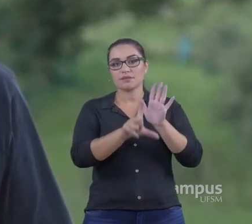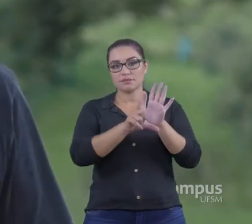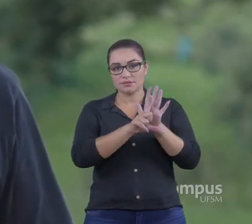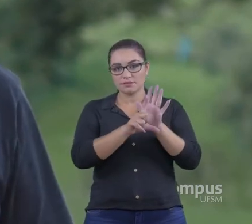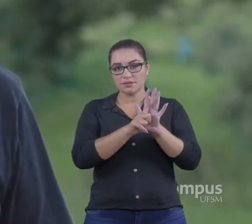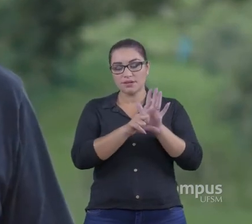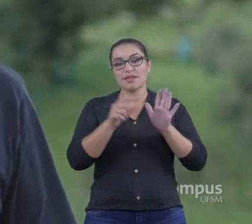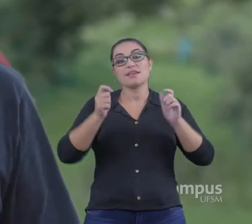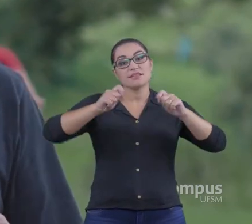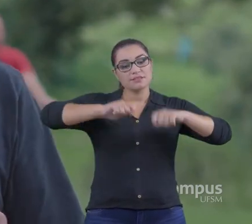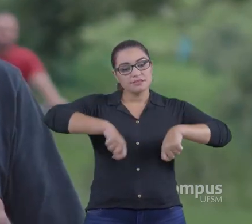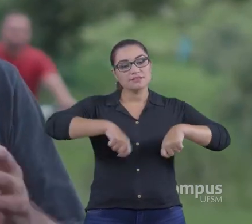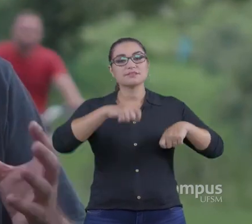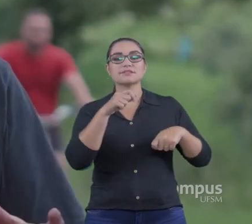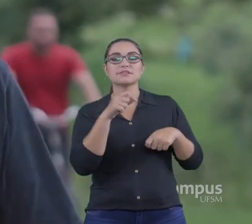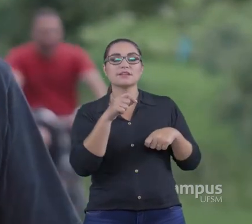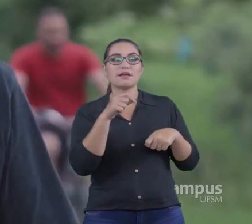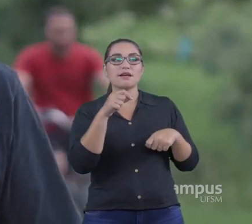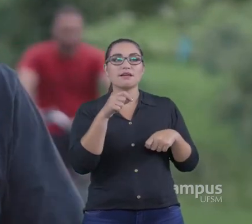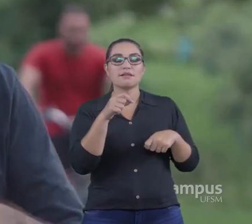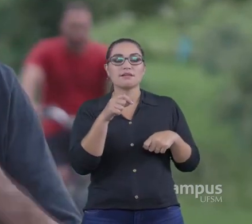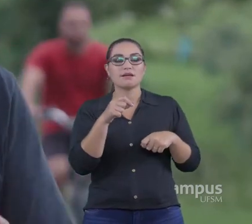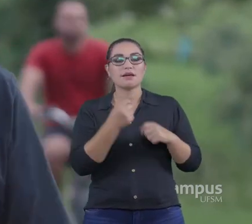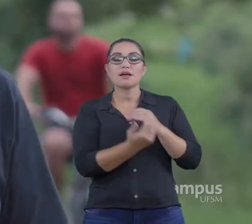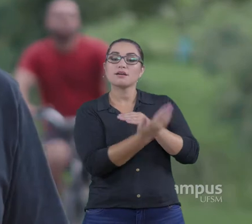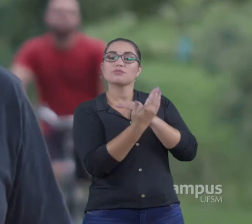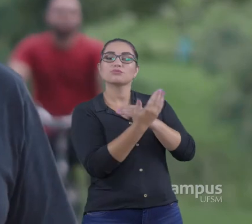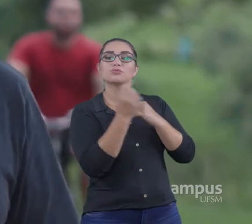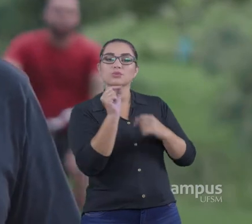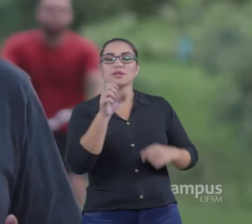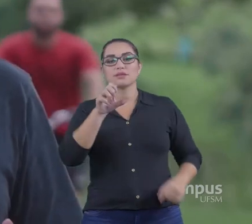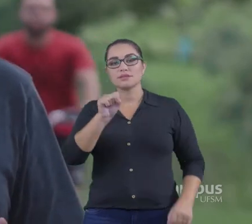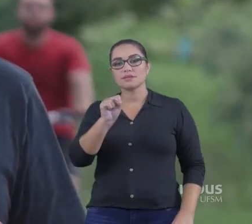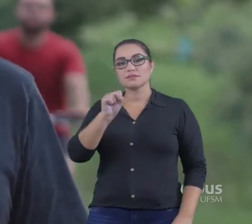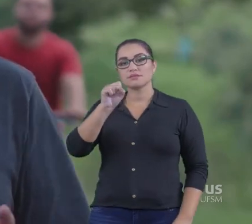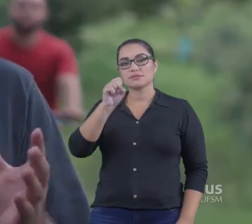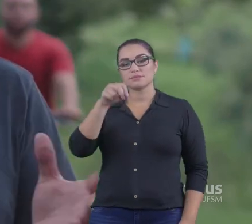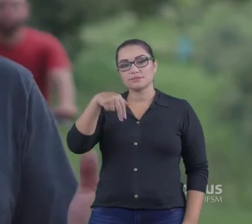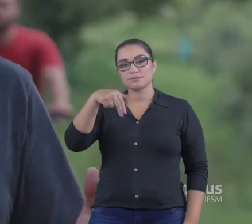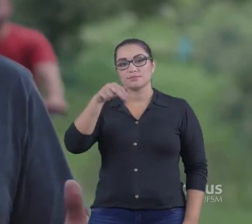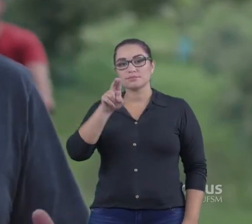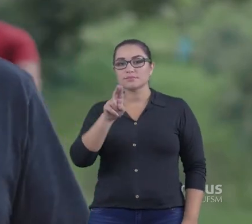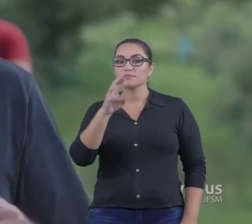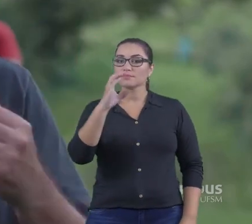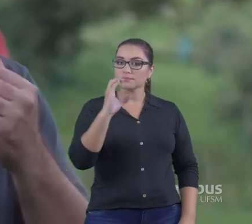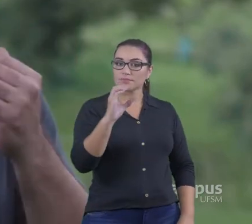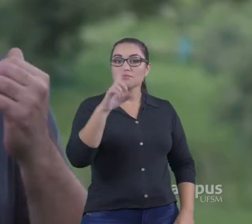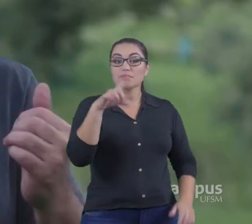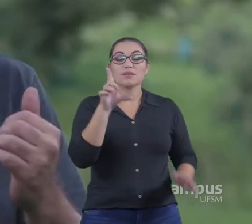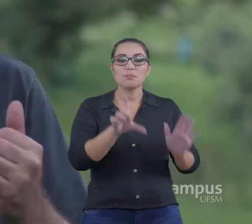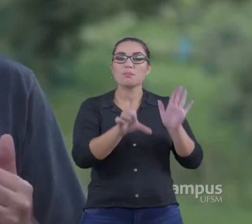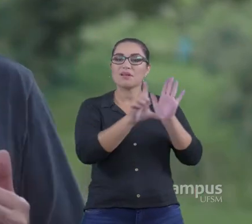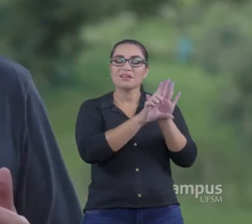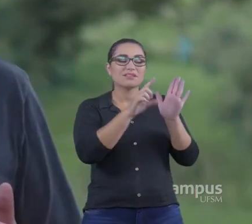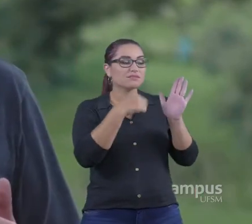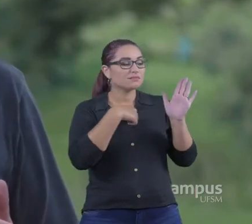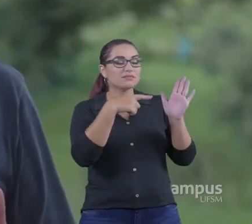Onde na geoconservação A gente usa muito A lei do SNUC A lei do Sistema Nacional De Unidades de